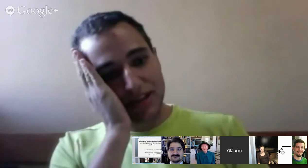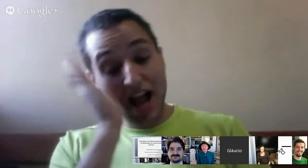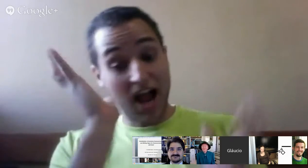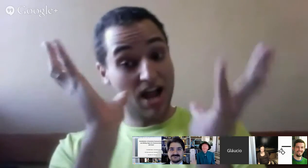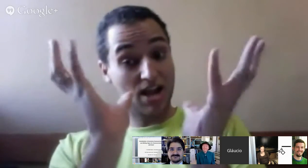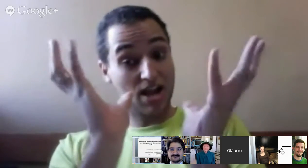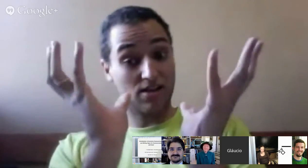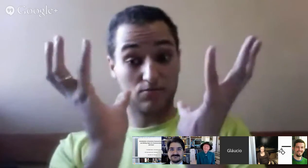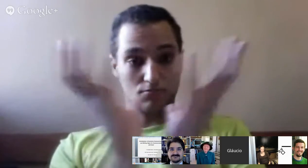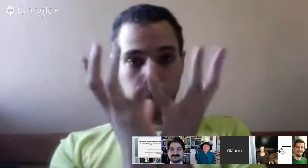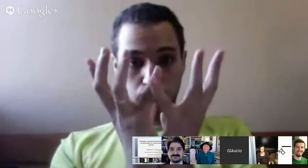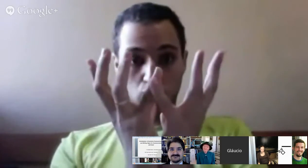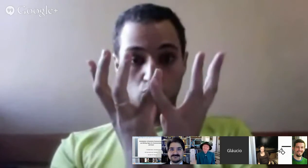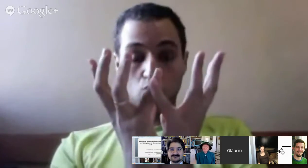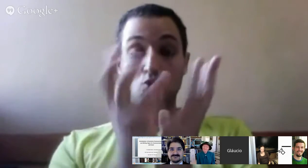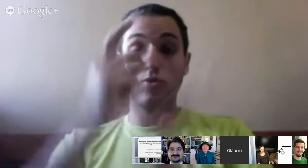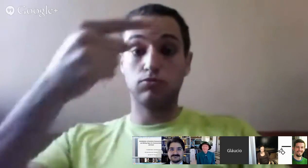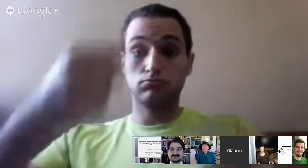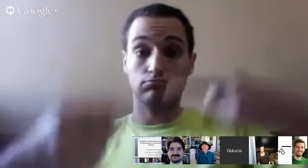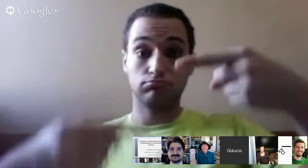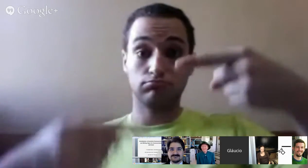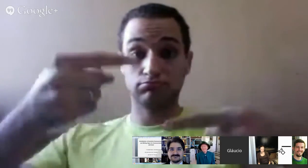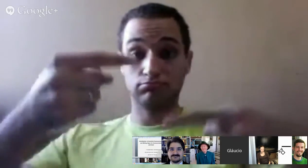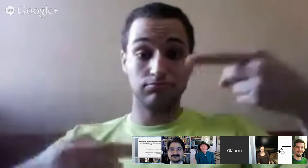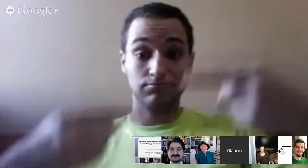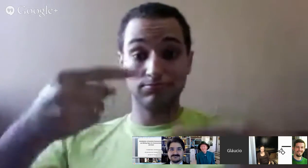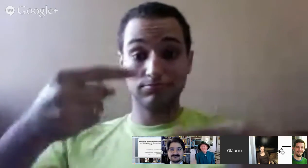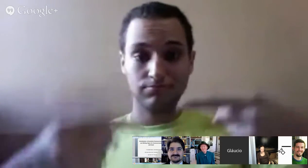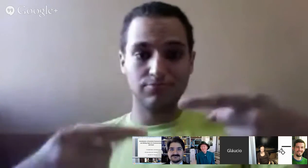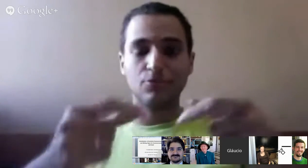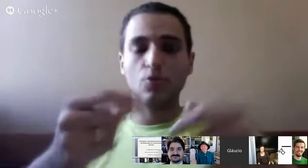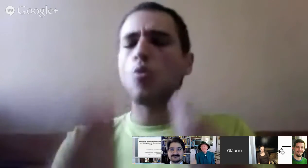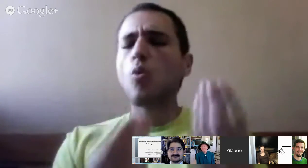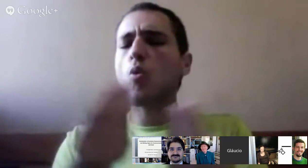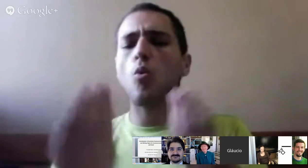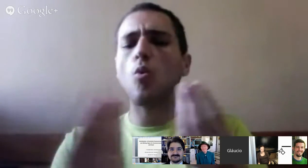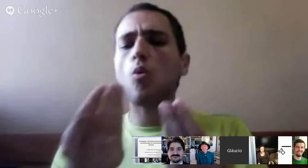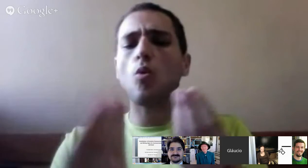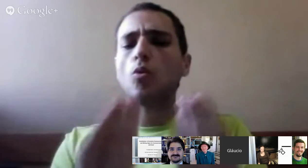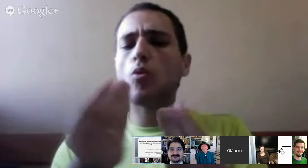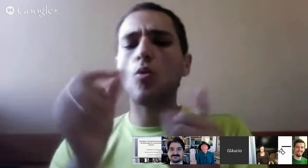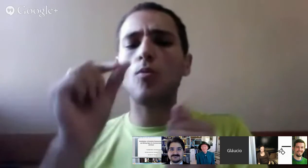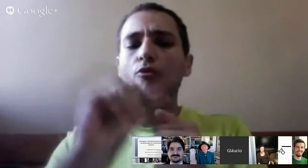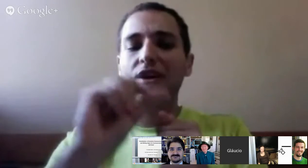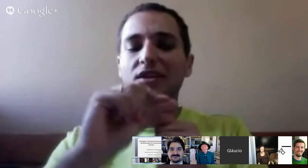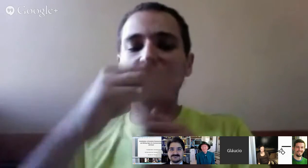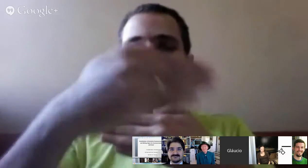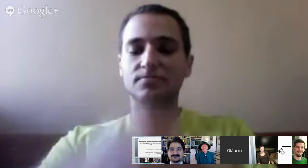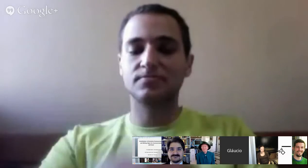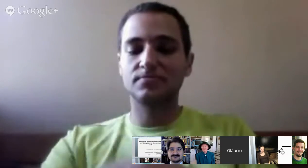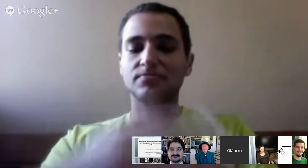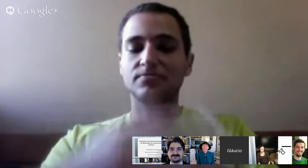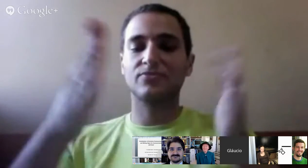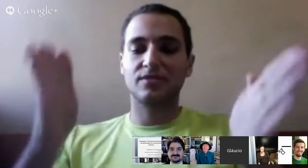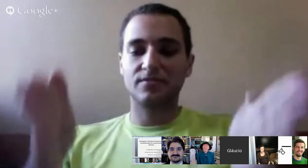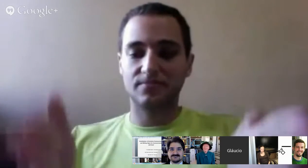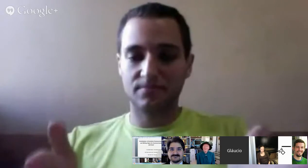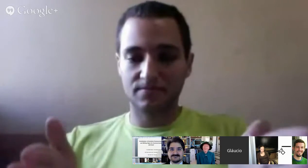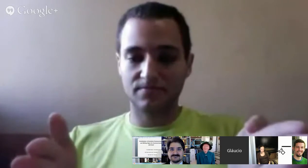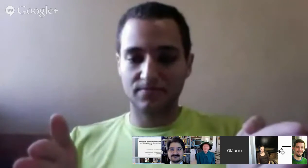verbos como comer, alimentar. Foi feito um levantamento de